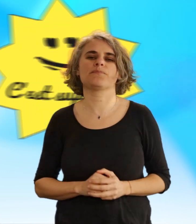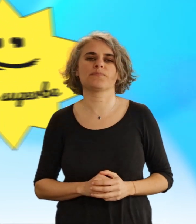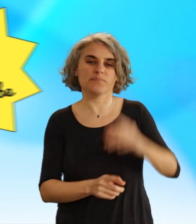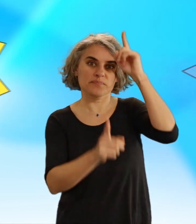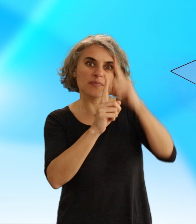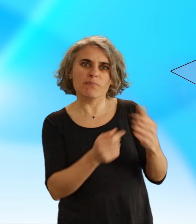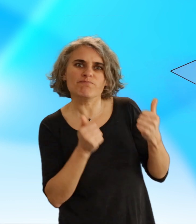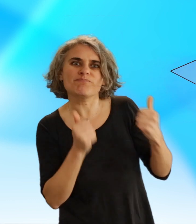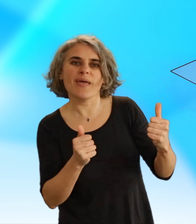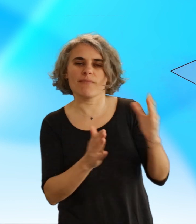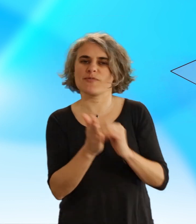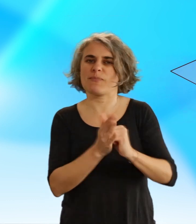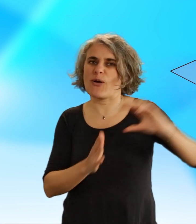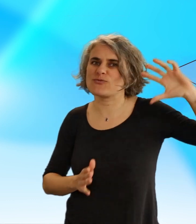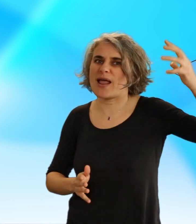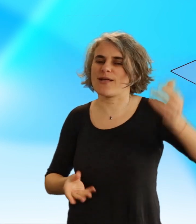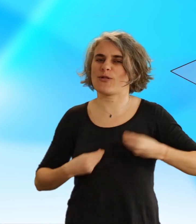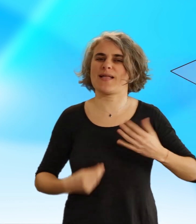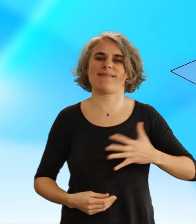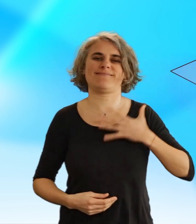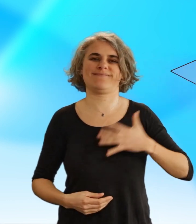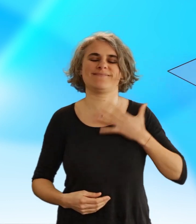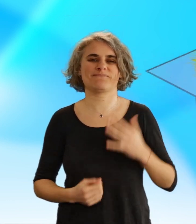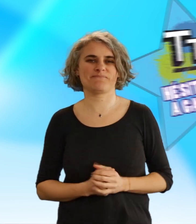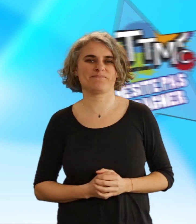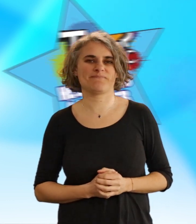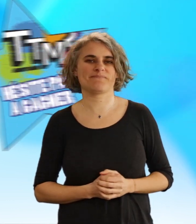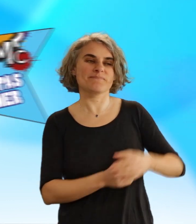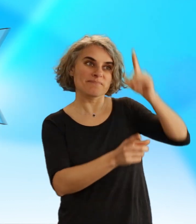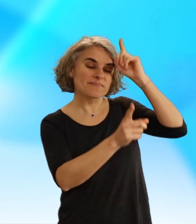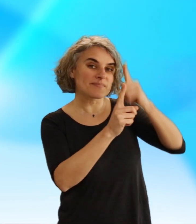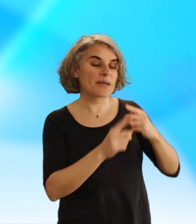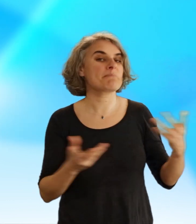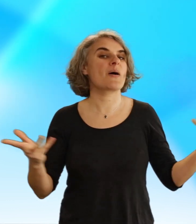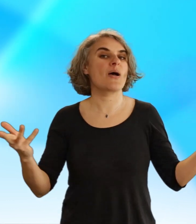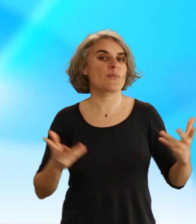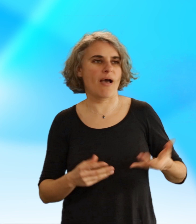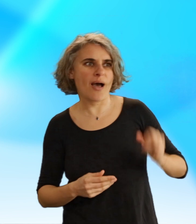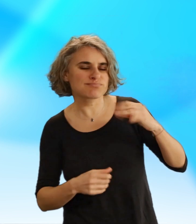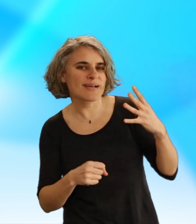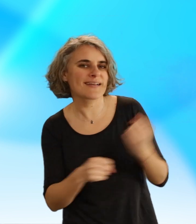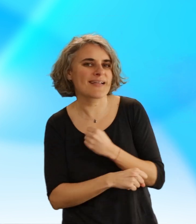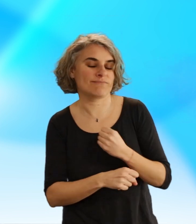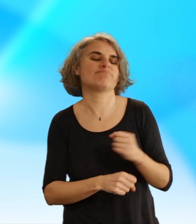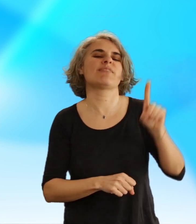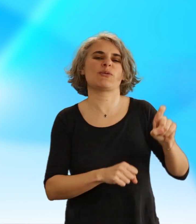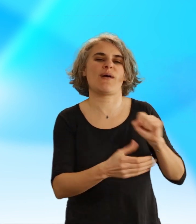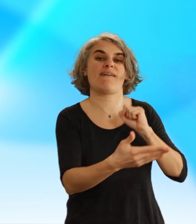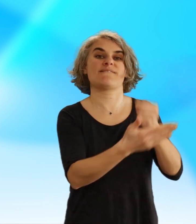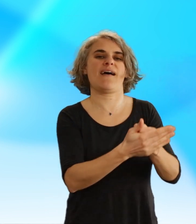C'est superbe, est un bonus, représenté par un soleil. Et enfin, n'hésite pas à gagner, pour la question de fin de partie,